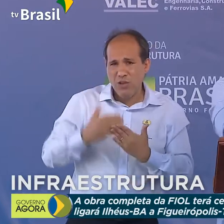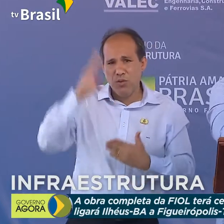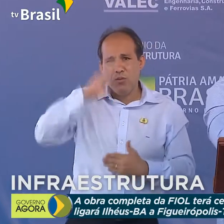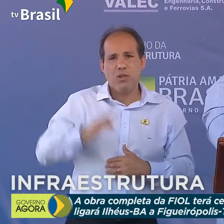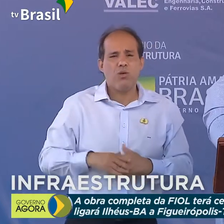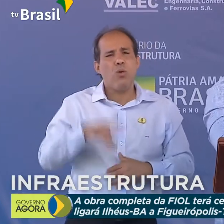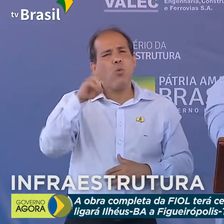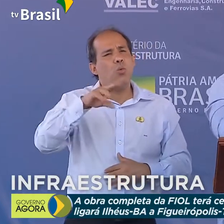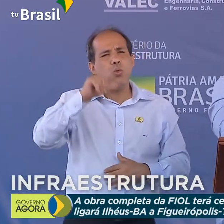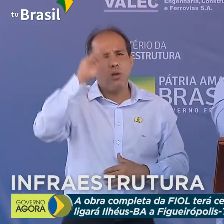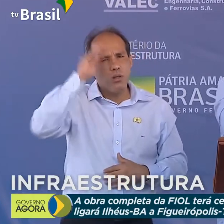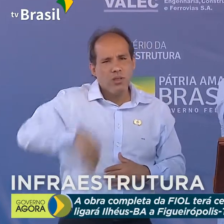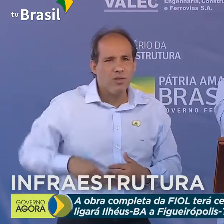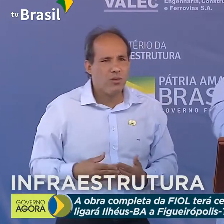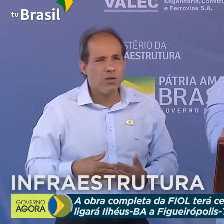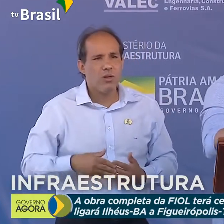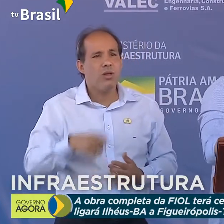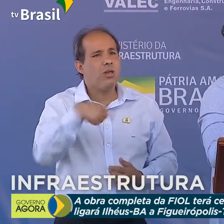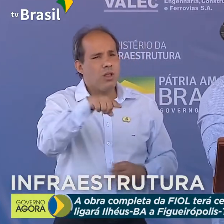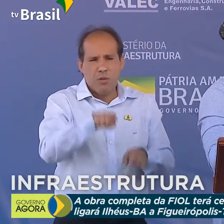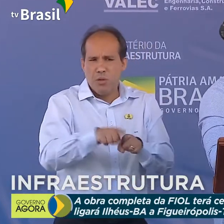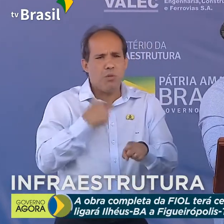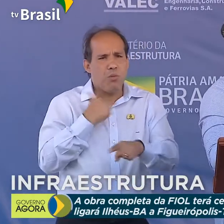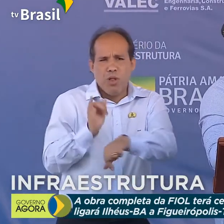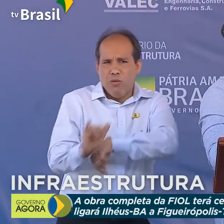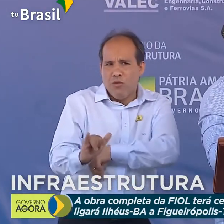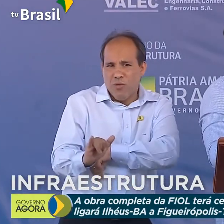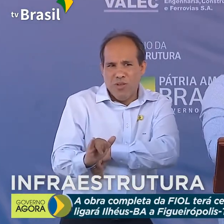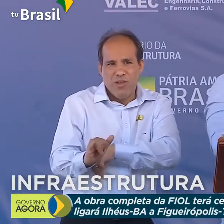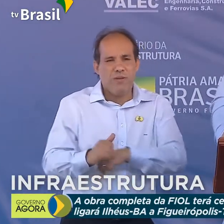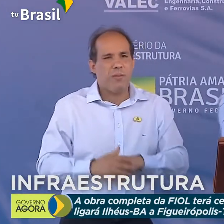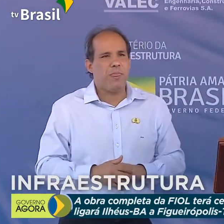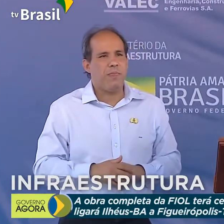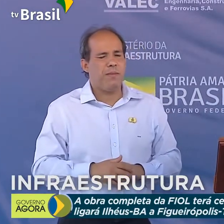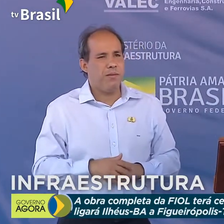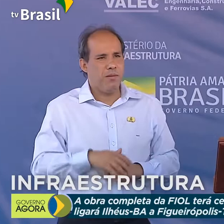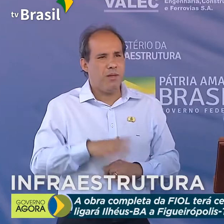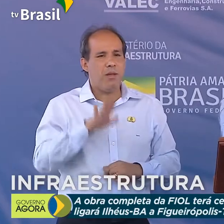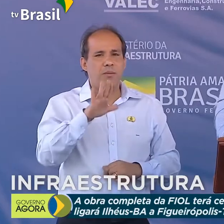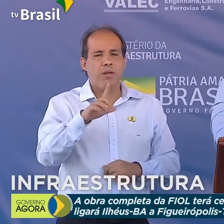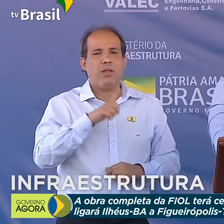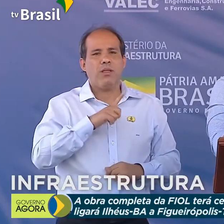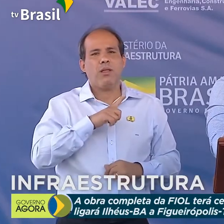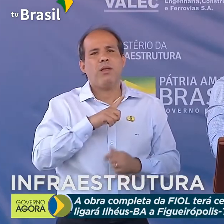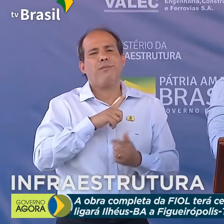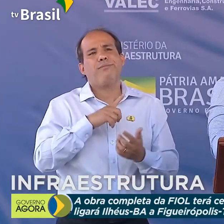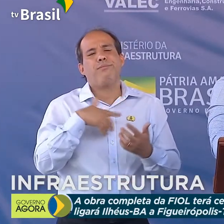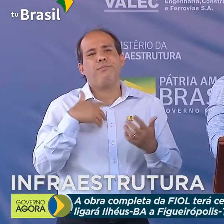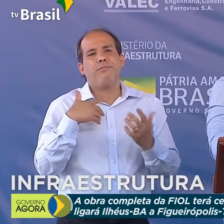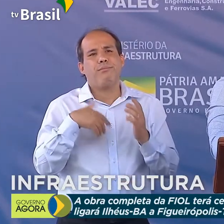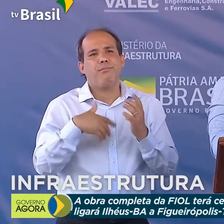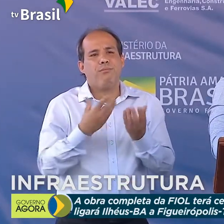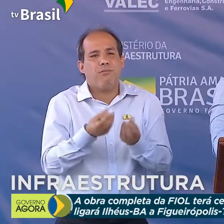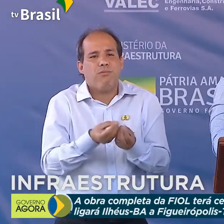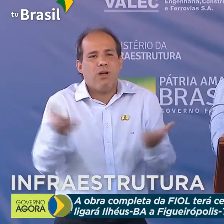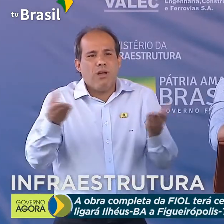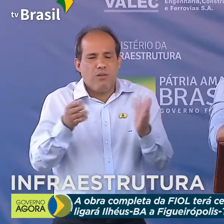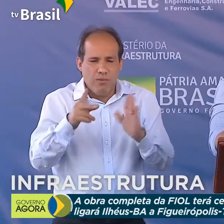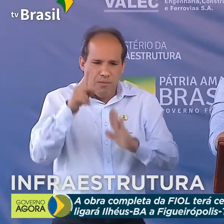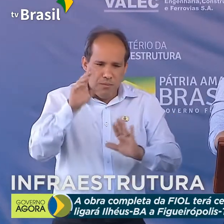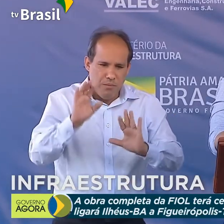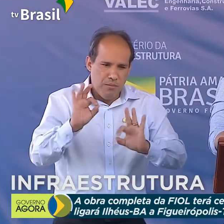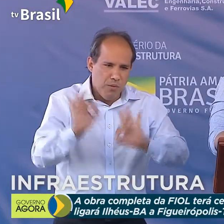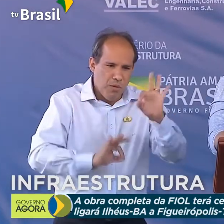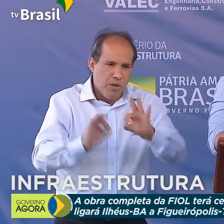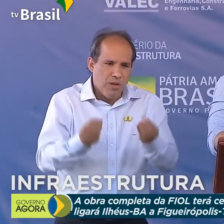não esmoreceram e nós não vamos faltar. Nós temos um pacote de entregas enorme no estado